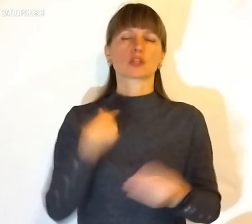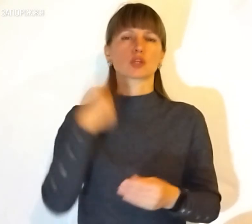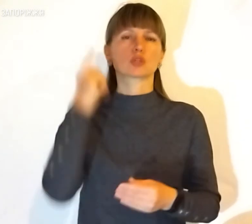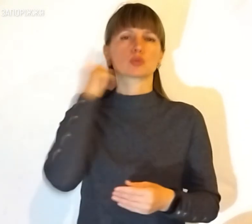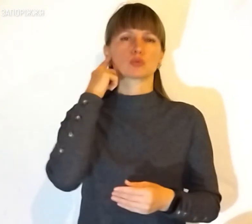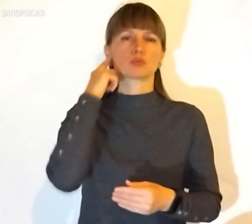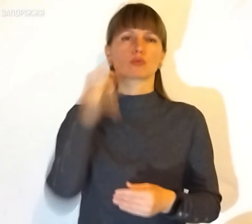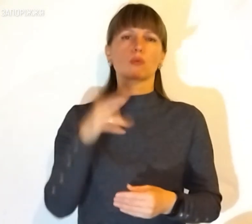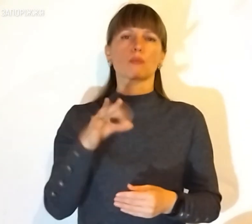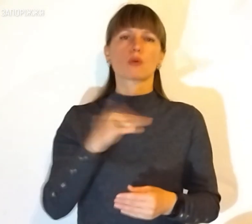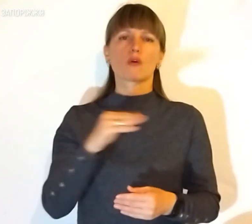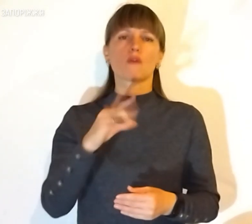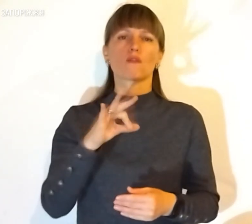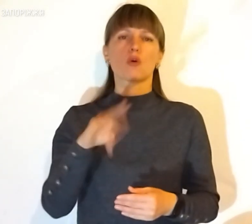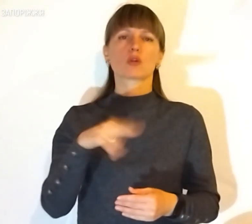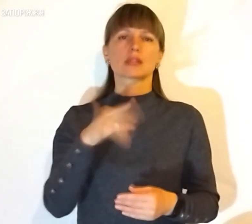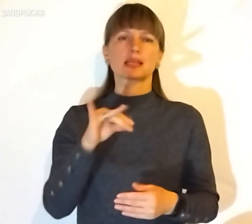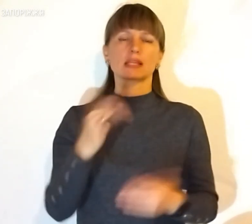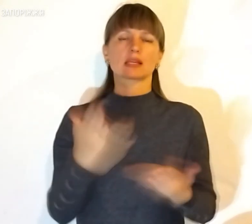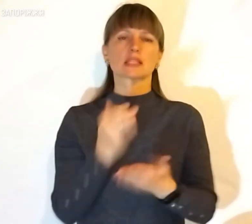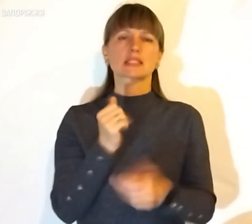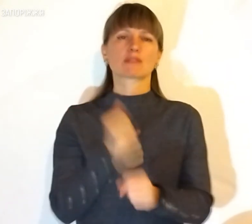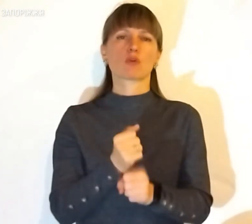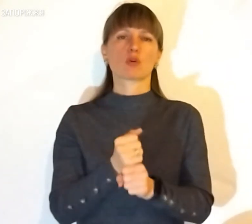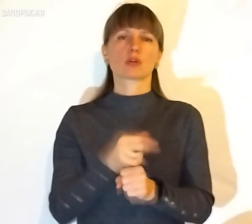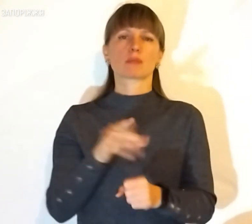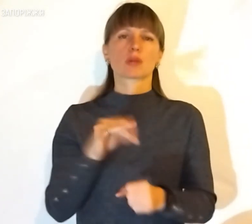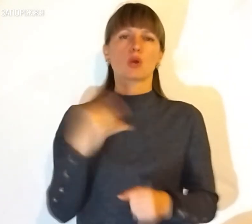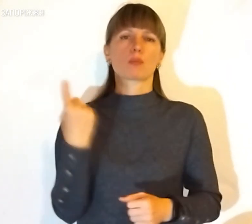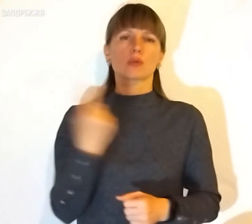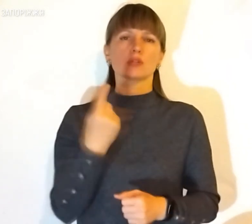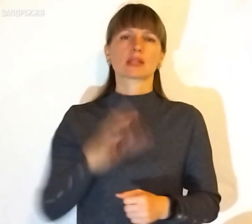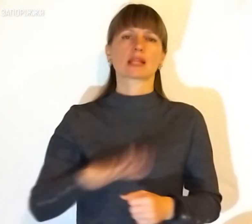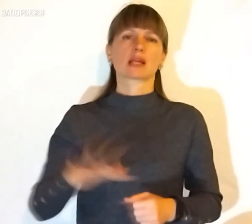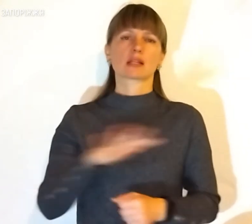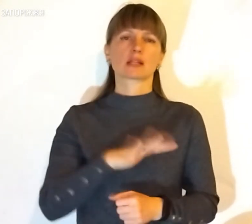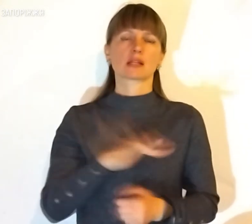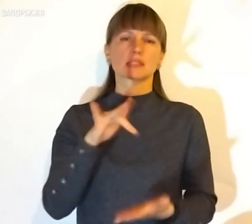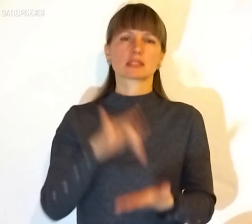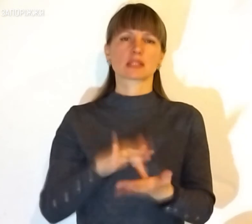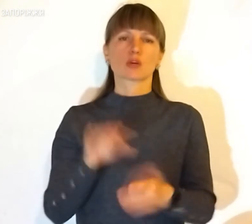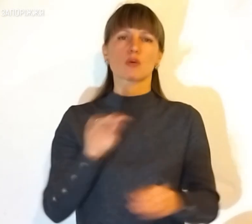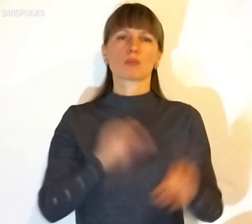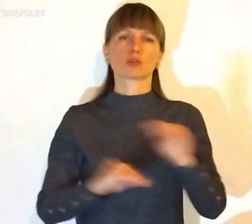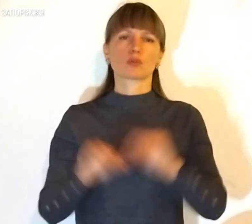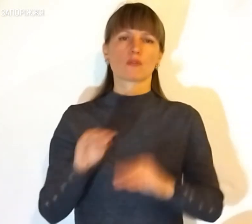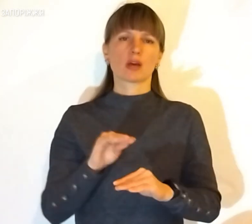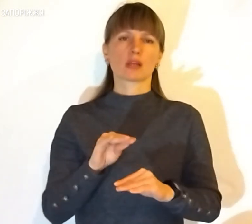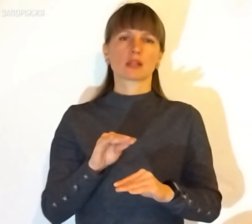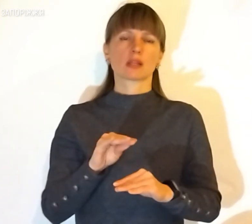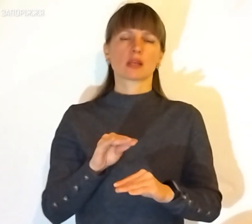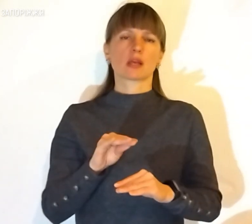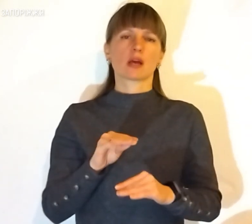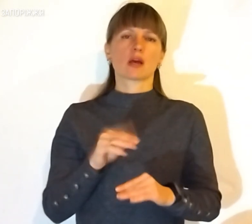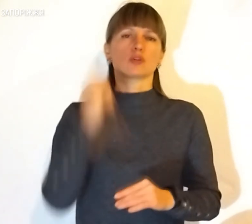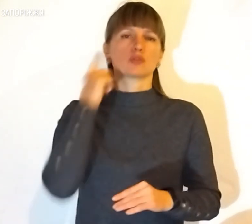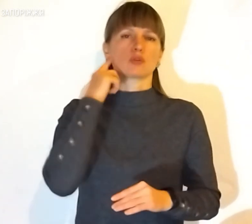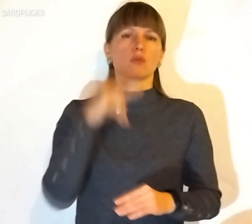про фонди, які створені при обласному територіальному центрі комплектування. Хочу про фонди, які